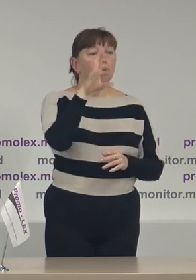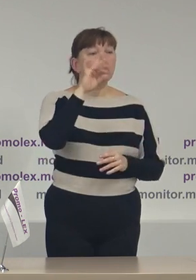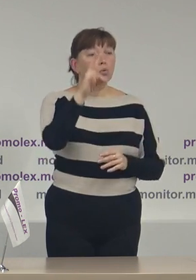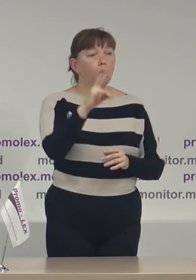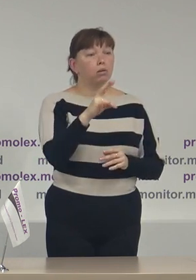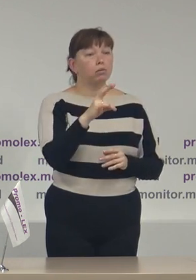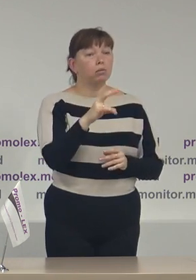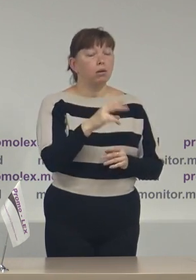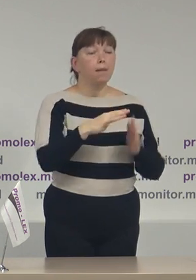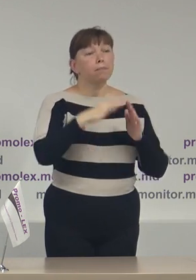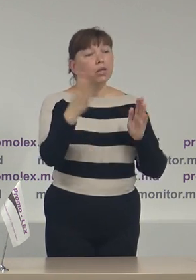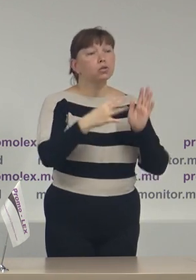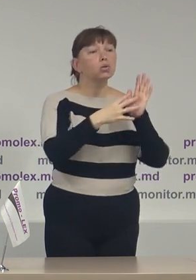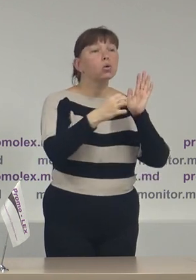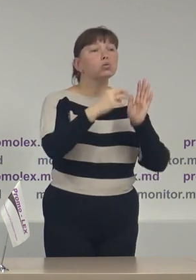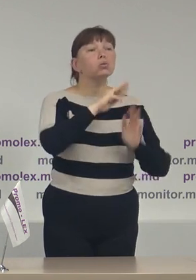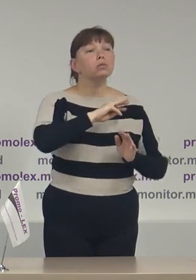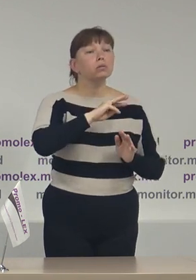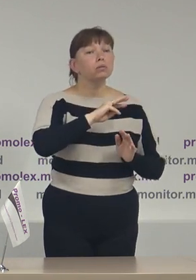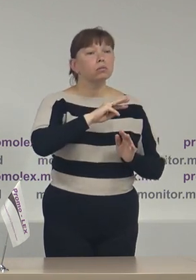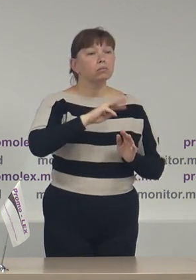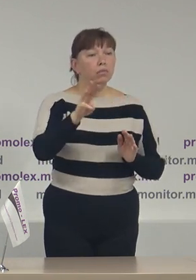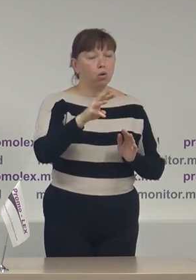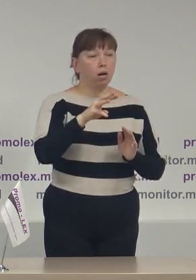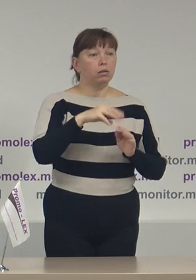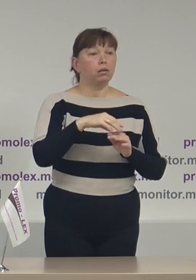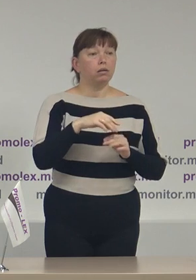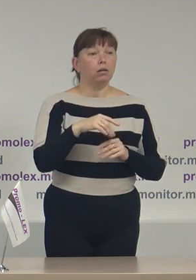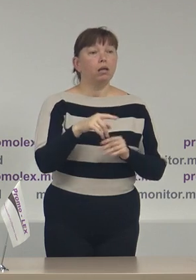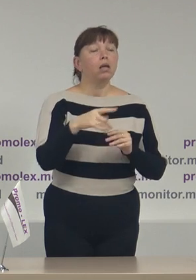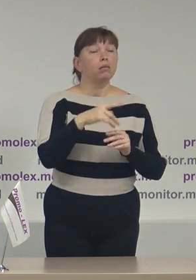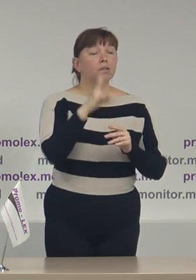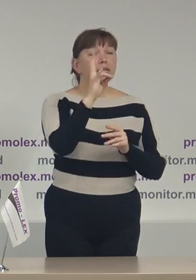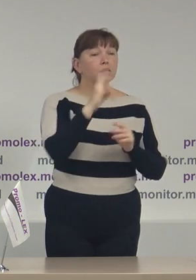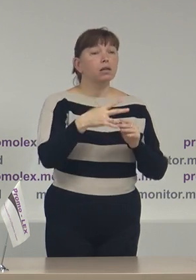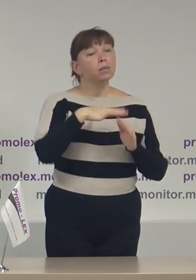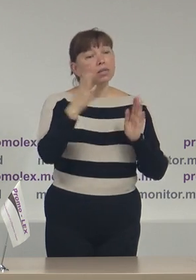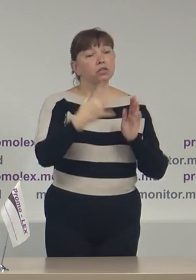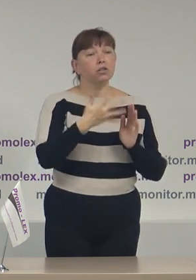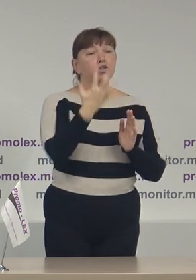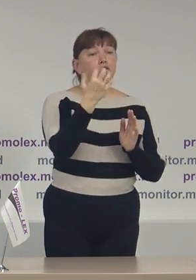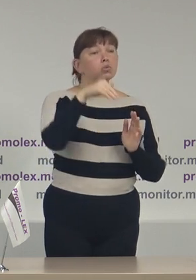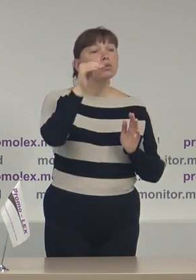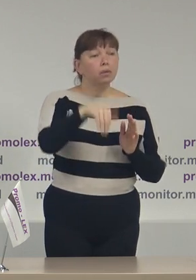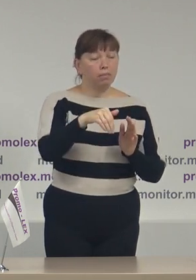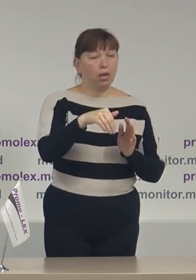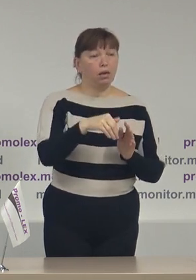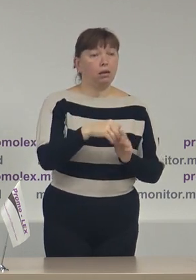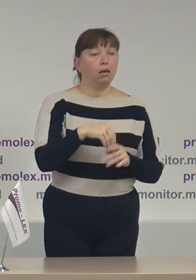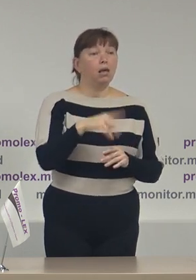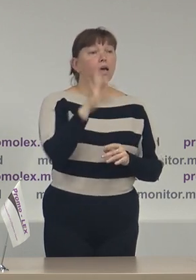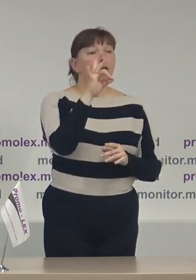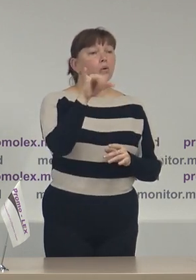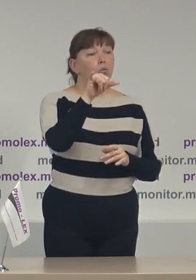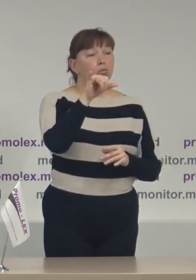peste 900 milioane lei, Andrei Anastasiu peste 500 mii lei, Renata